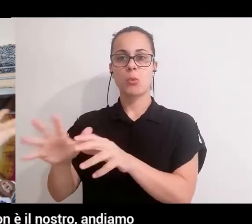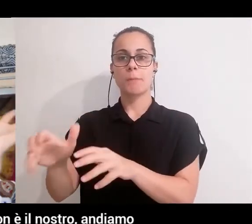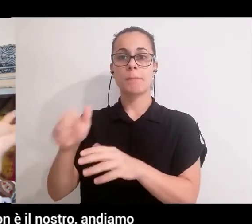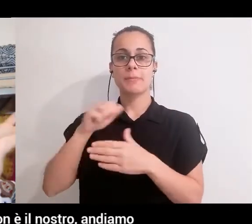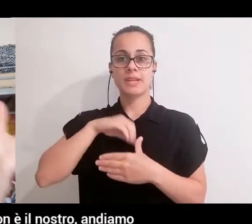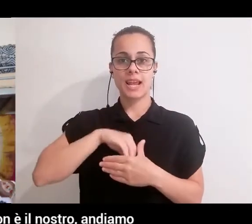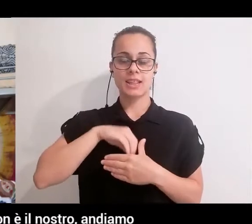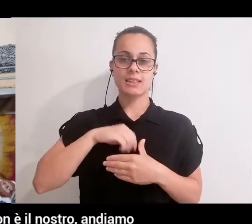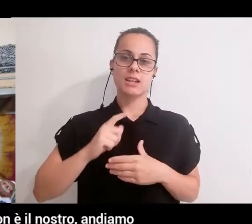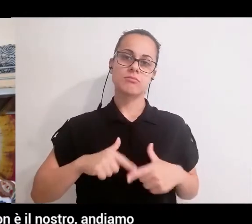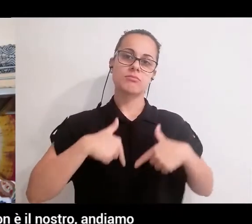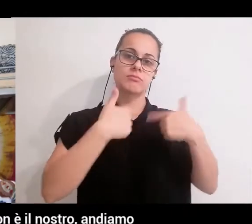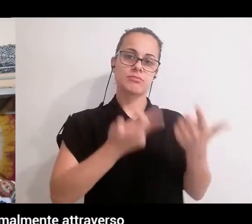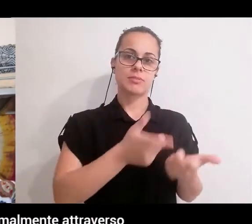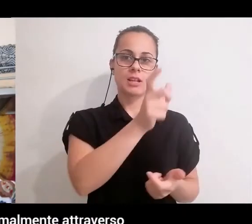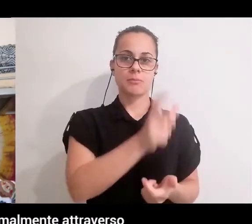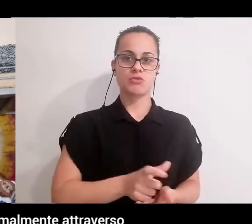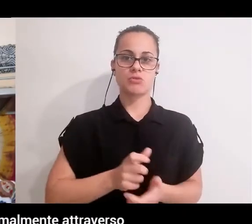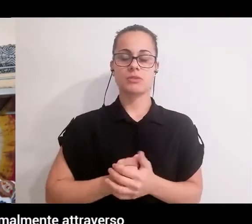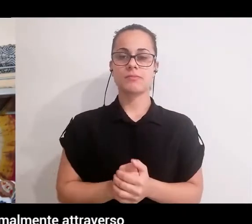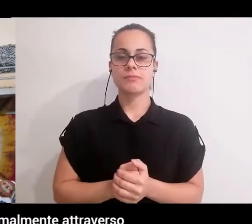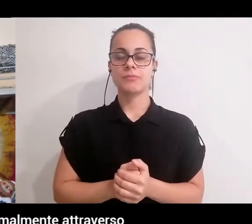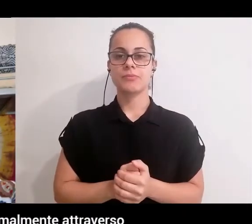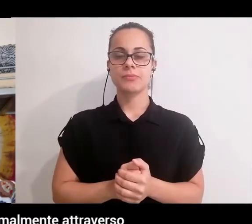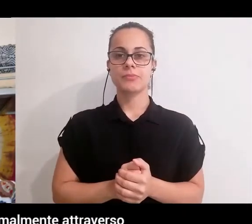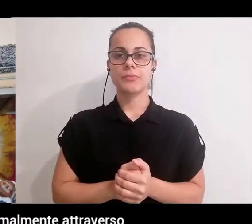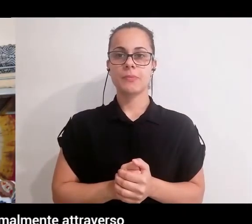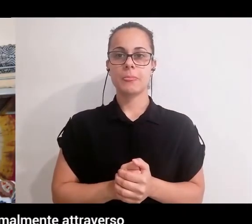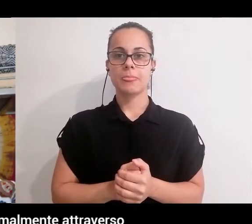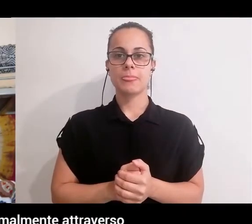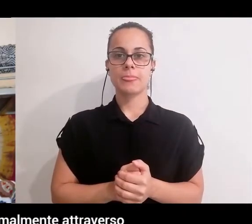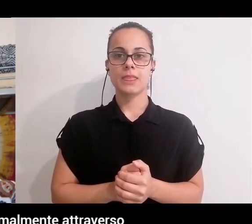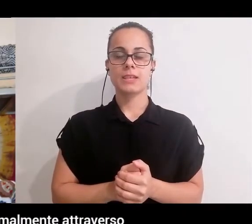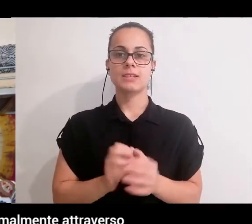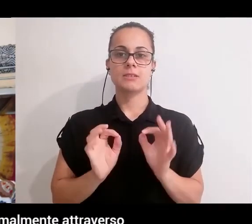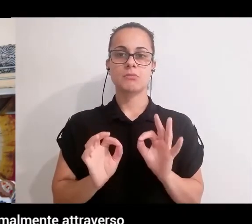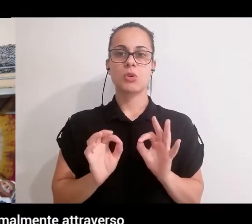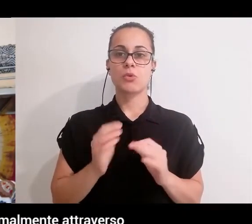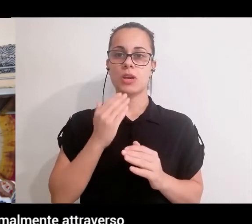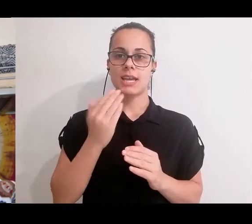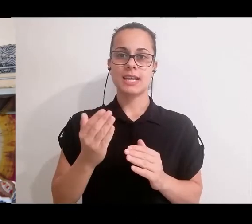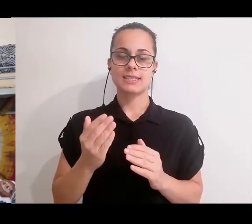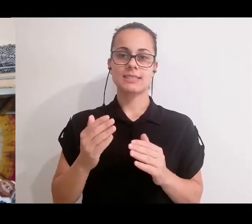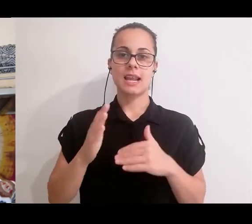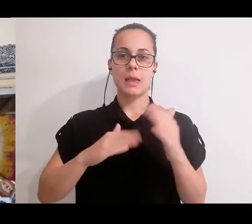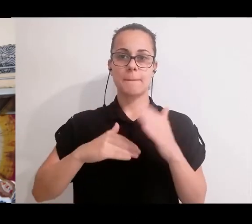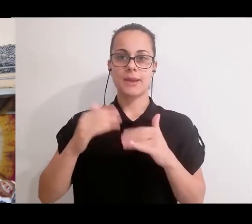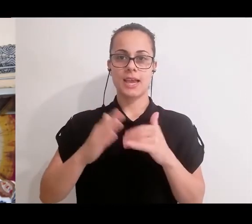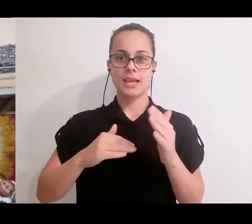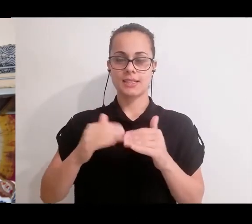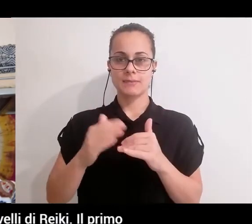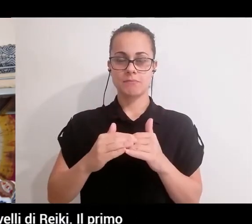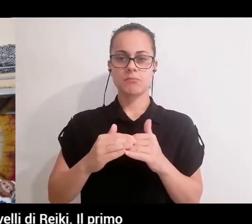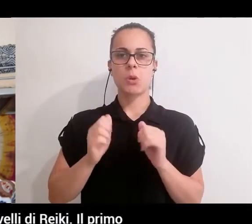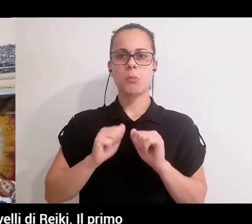è il nostro. Andiamo a veicolarla e andiamo a trasmetterla normalmente attraverso le nostre mani,